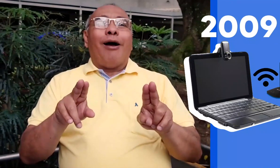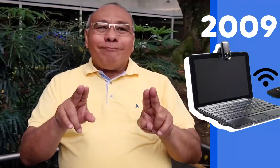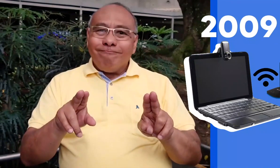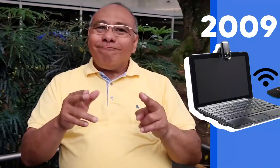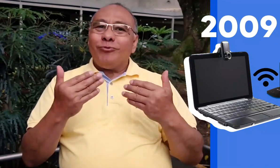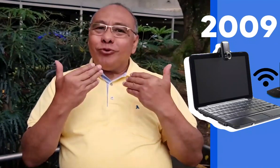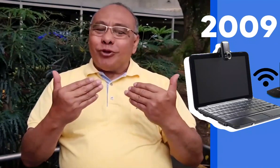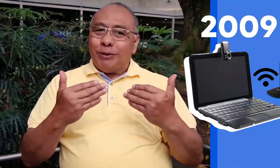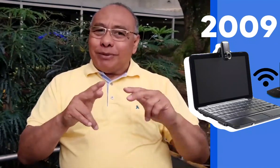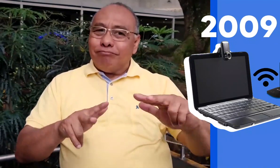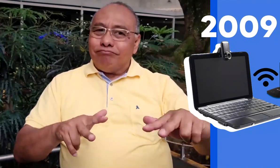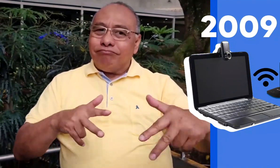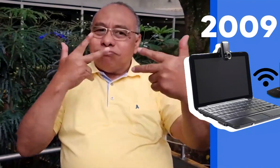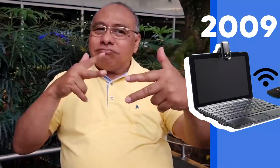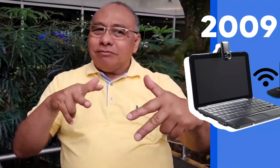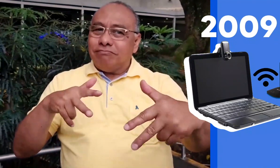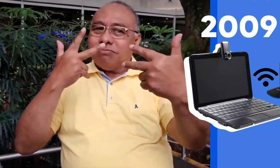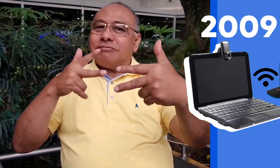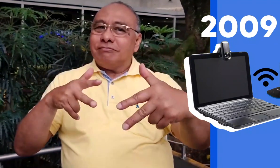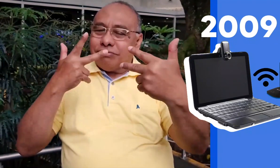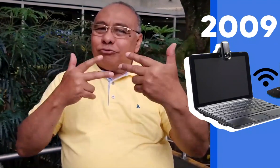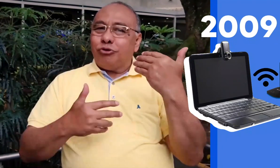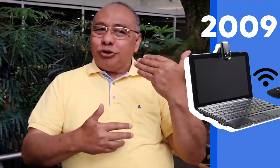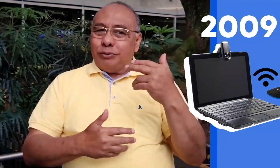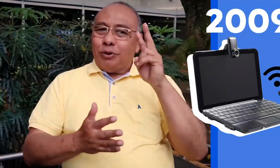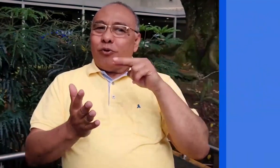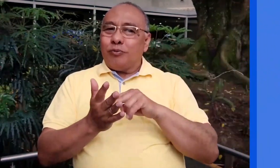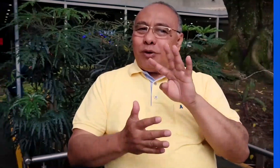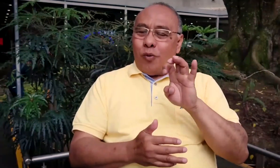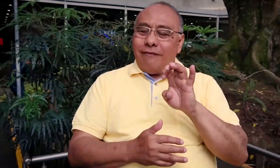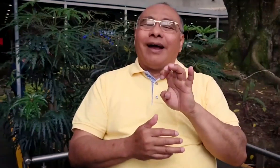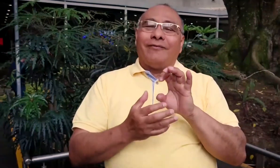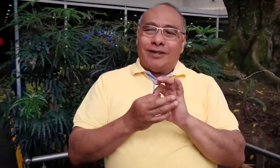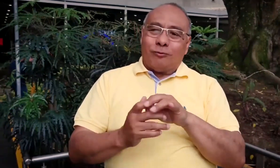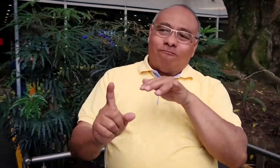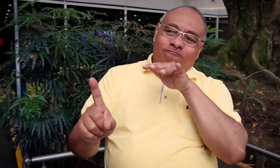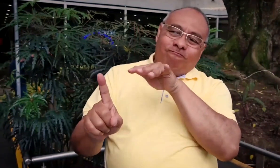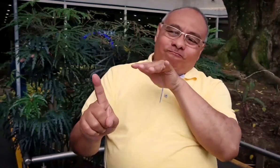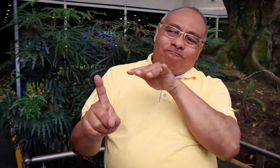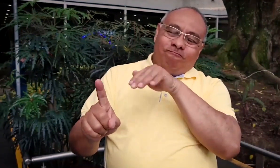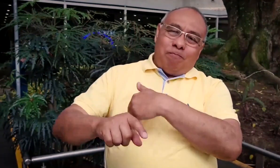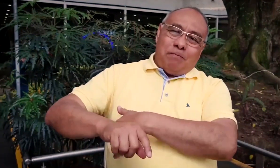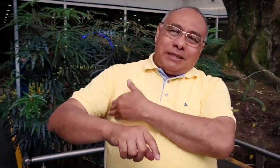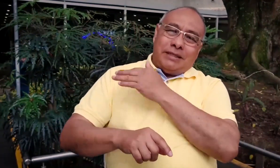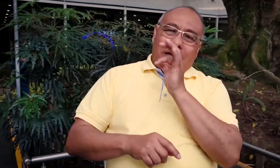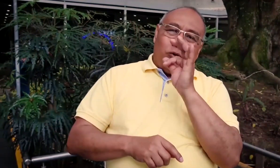acceso a Internet, lo cual permitió y facilitó las videollamadas. Eso fue en el año 2009. Por eso nosotros desde